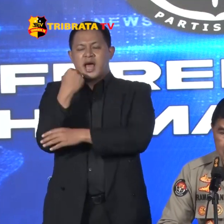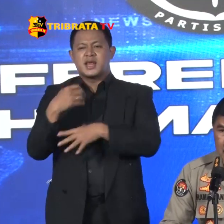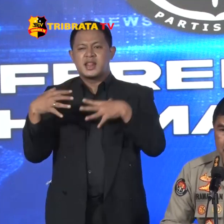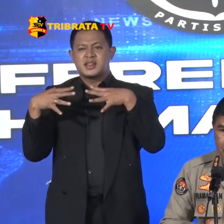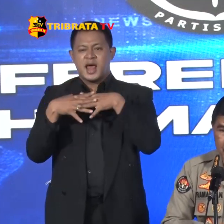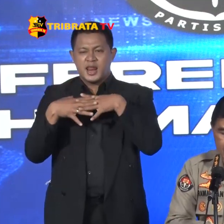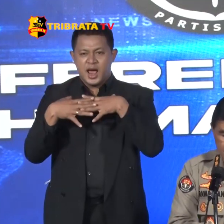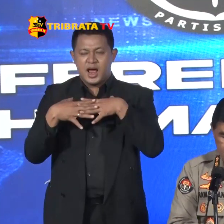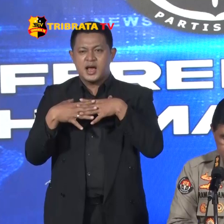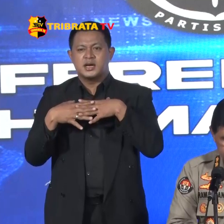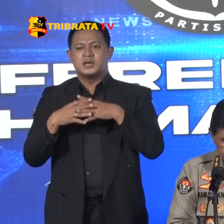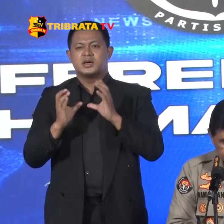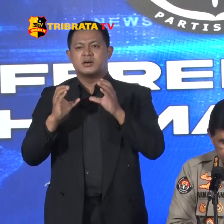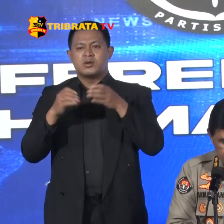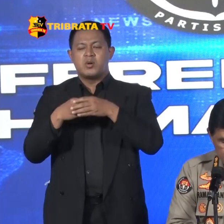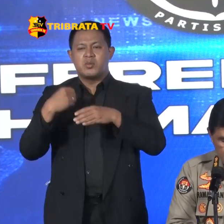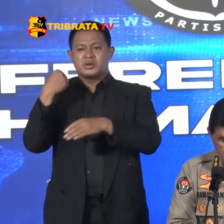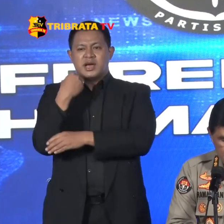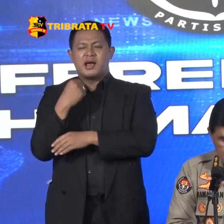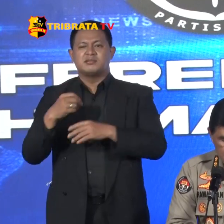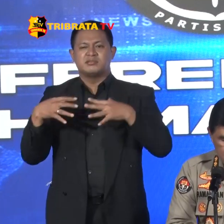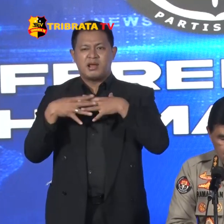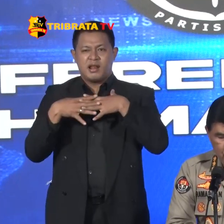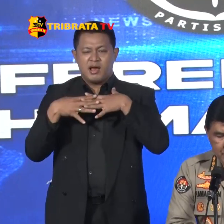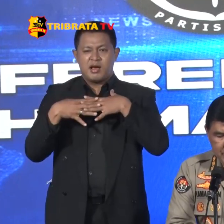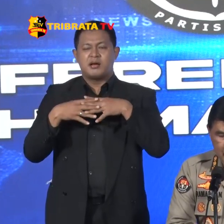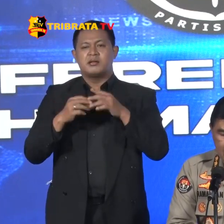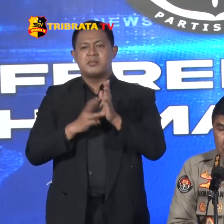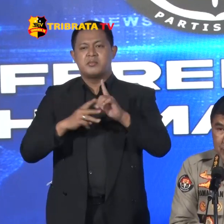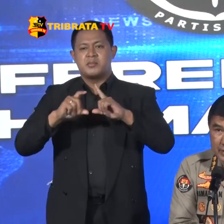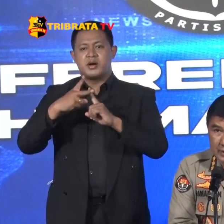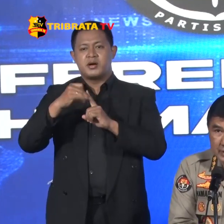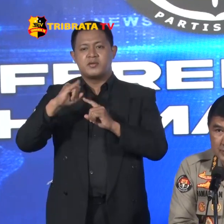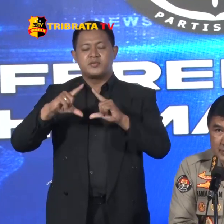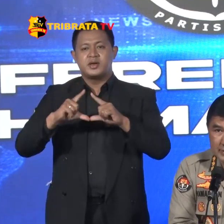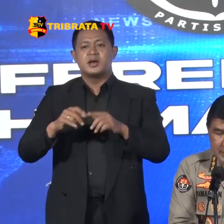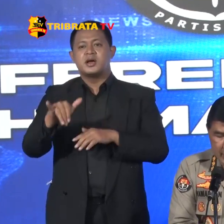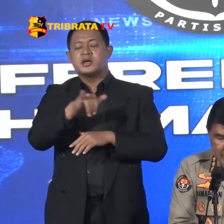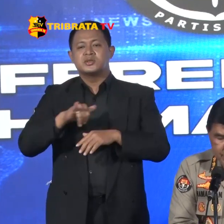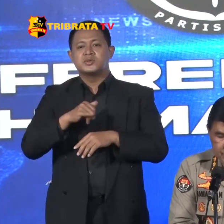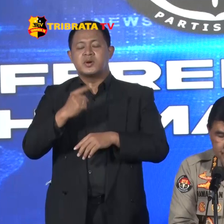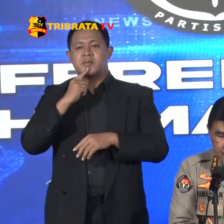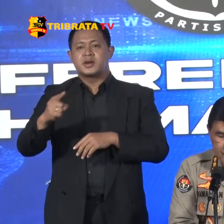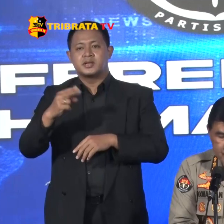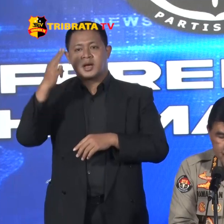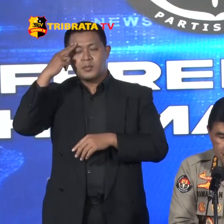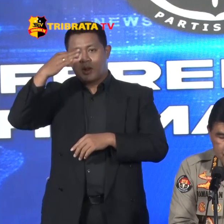terkait dengan Mafia Tanah Sesuai perintah Kapolri Kejajaran